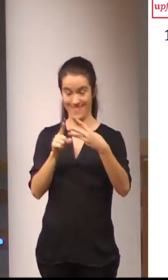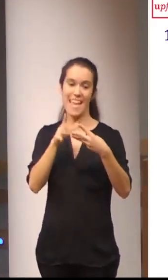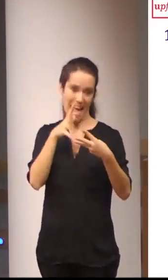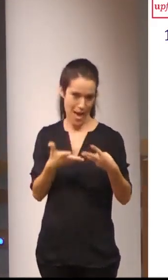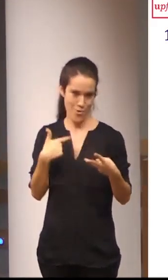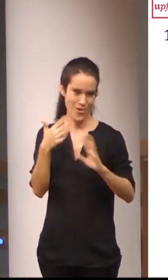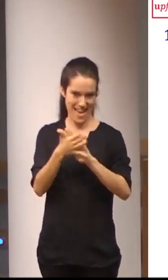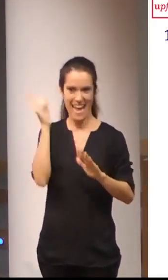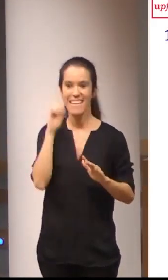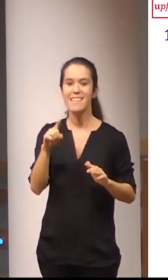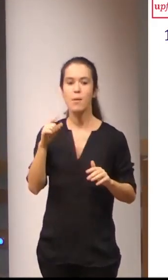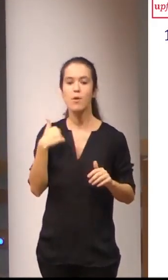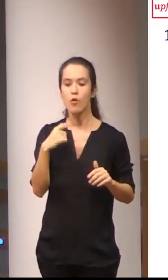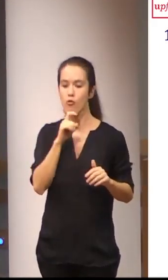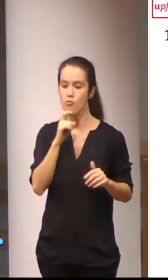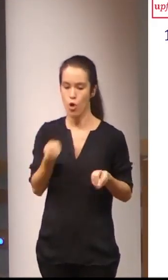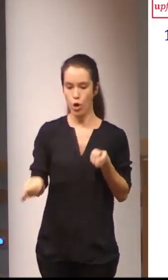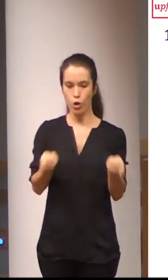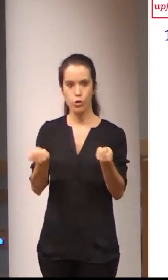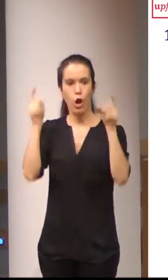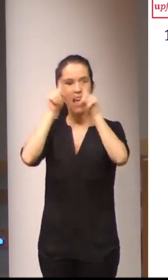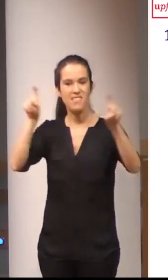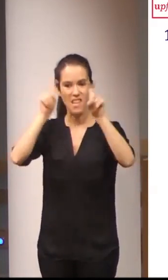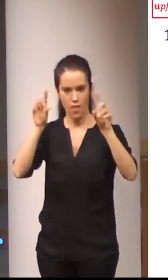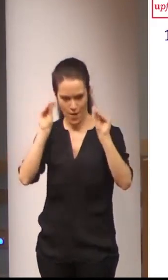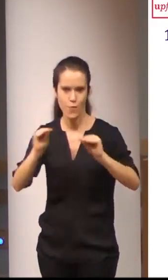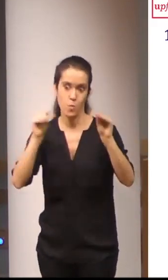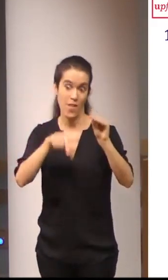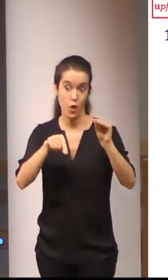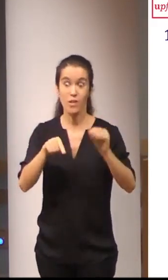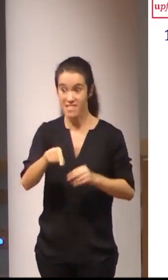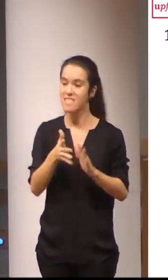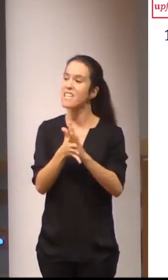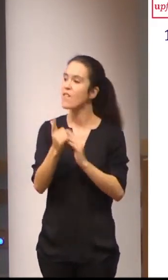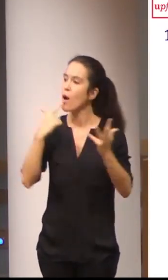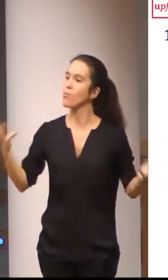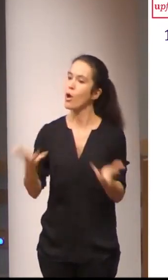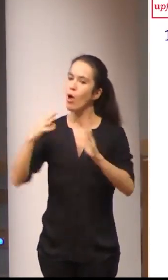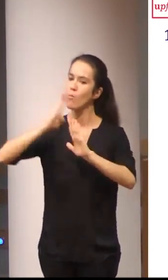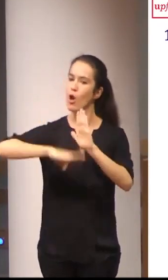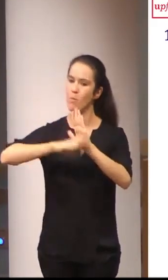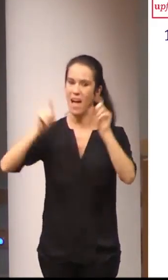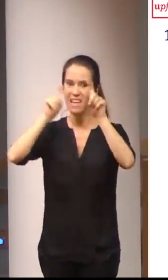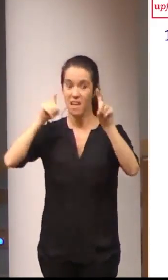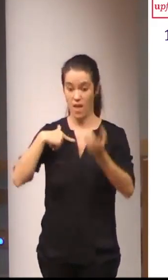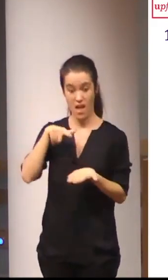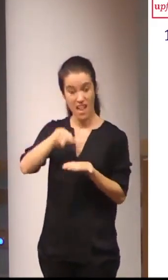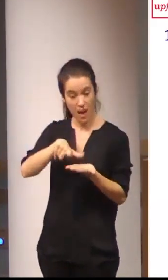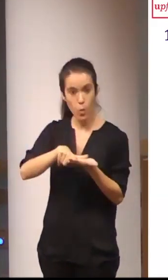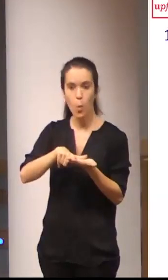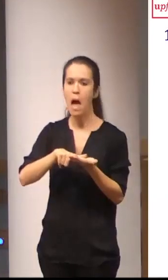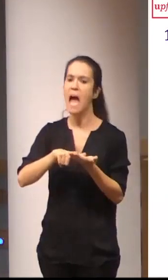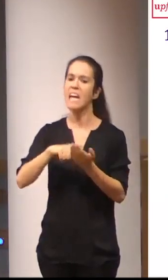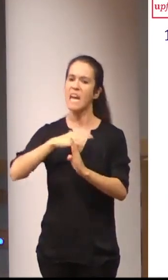é o dominio da enseñanza e a formación. E isto consiste en promover programas de enseñanza de lengua en distintos